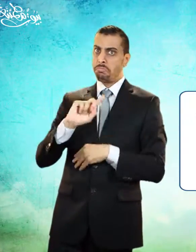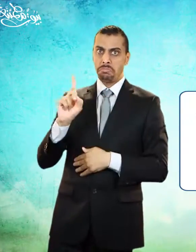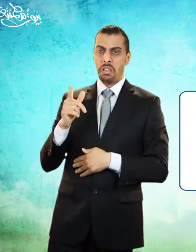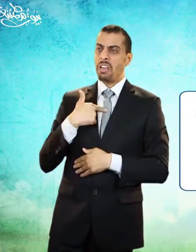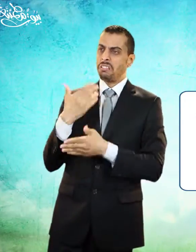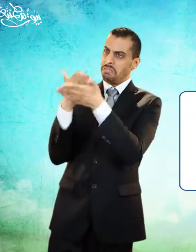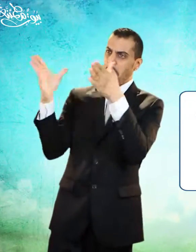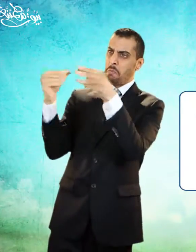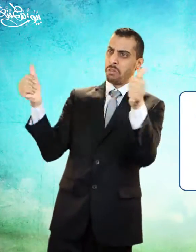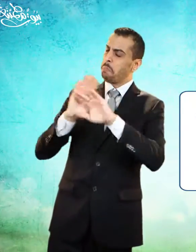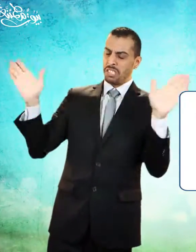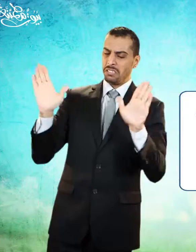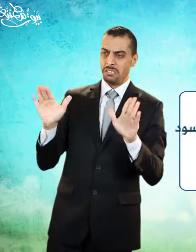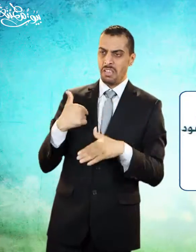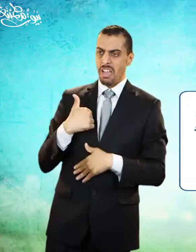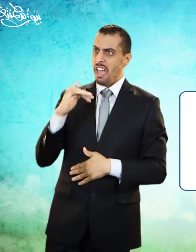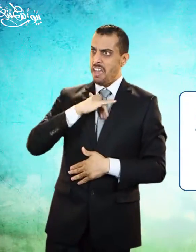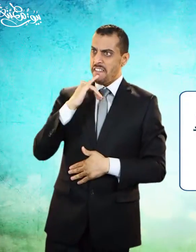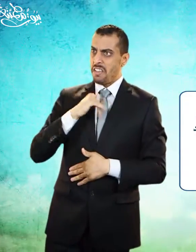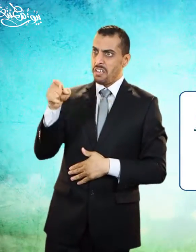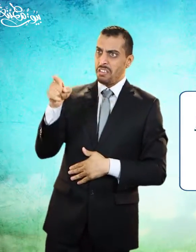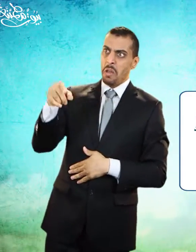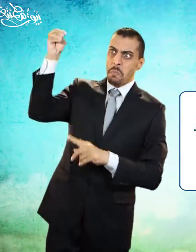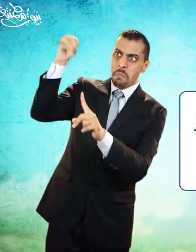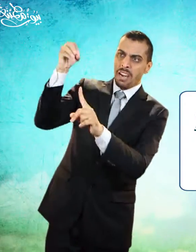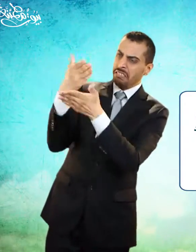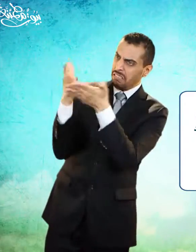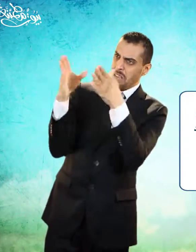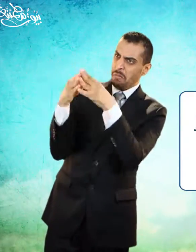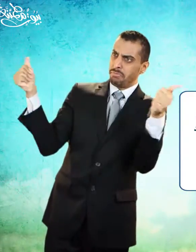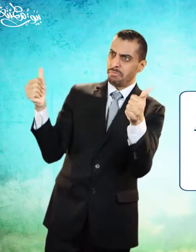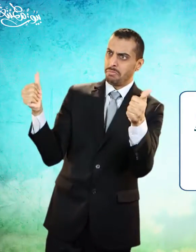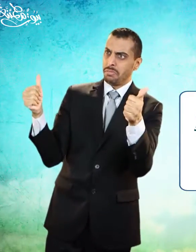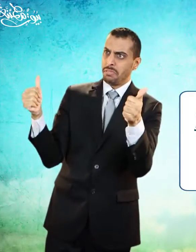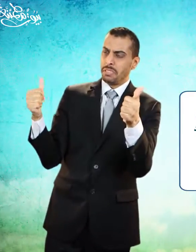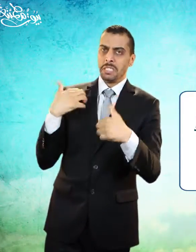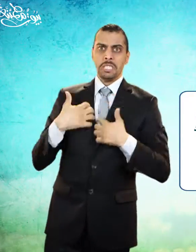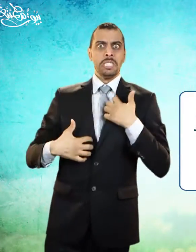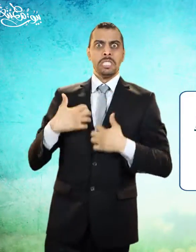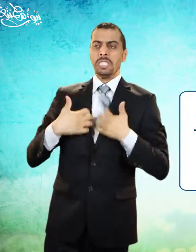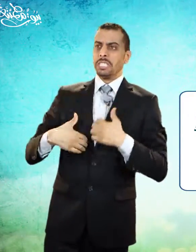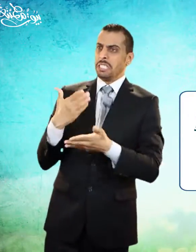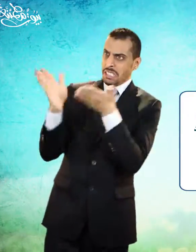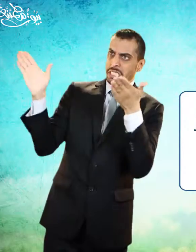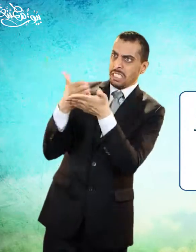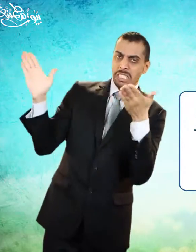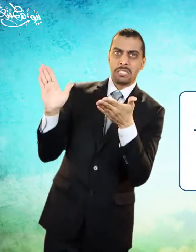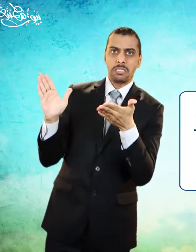النعمة إليه فقط يريد زوال النعمة عن المحسود وهذا